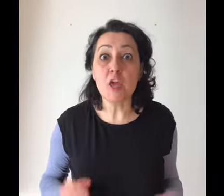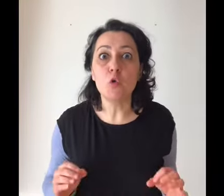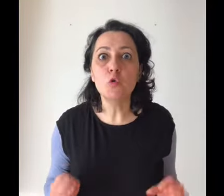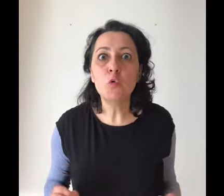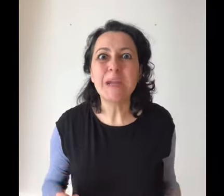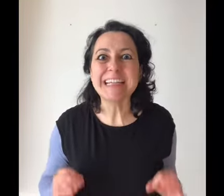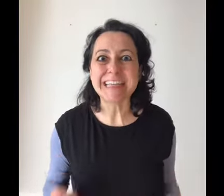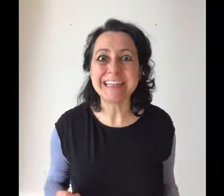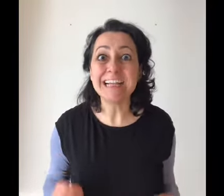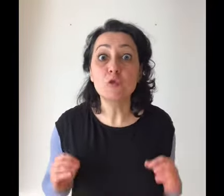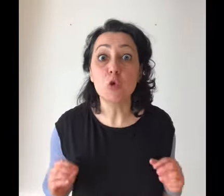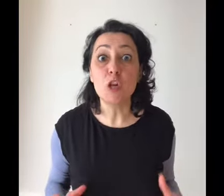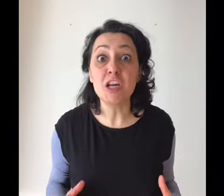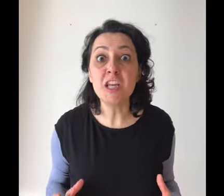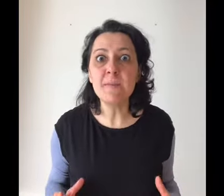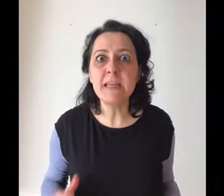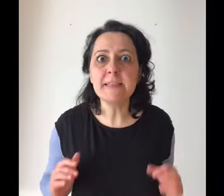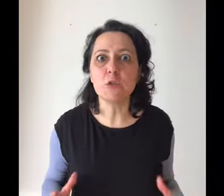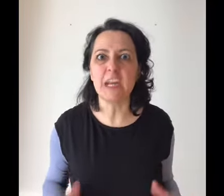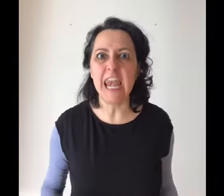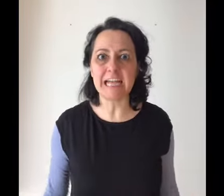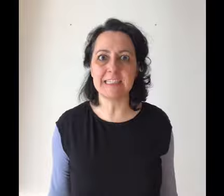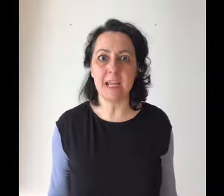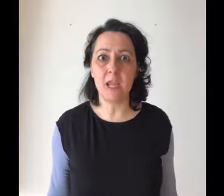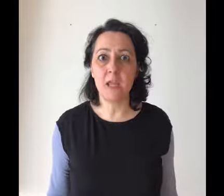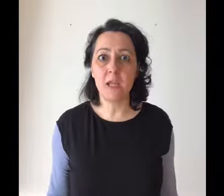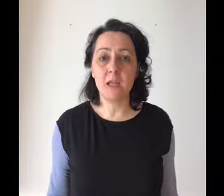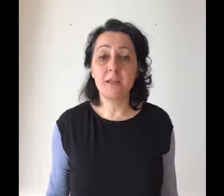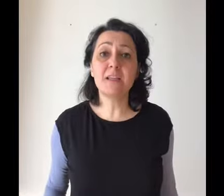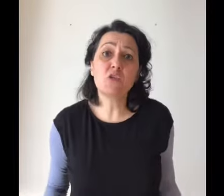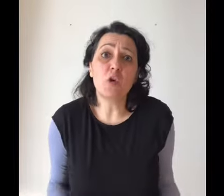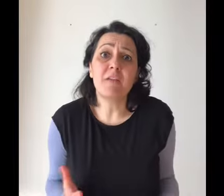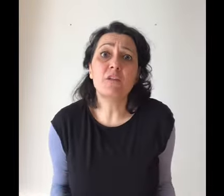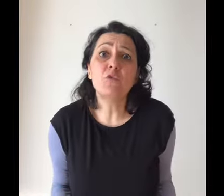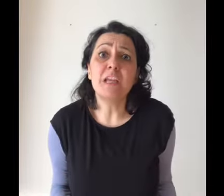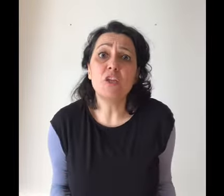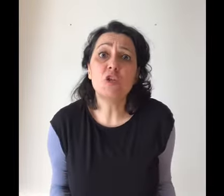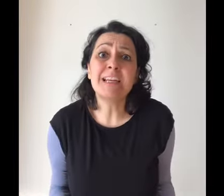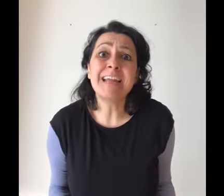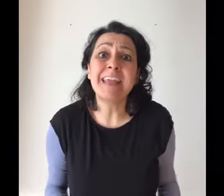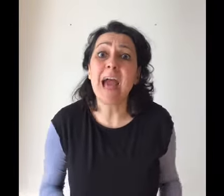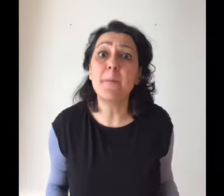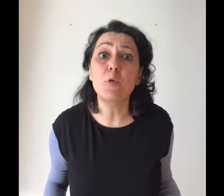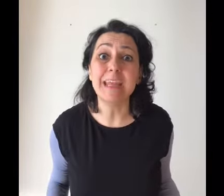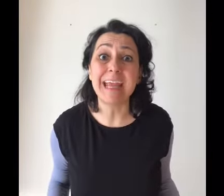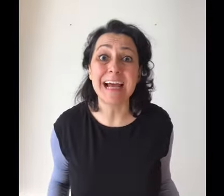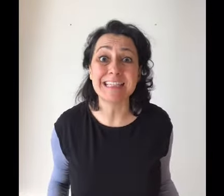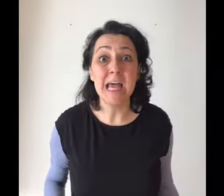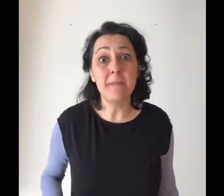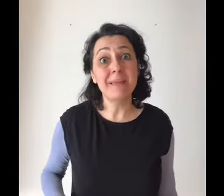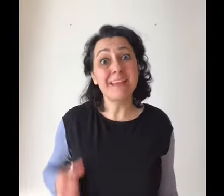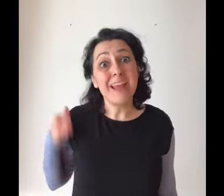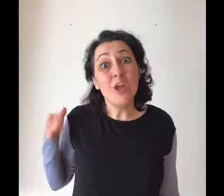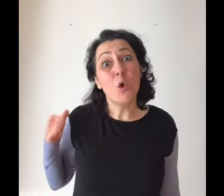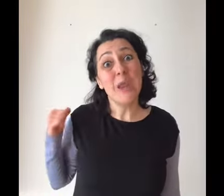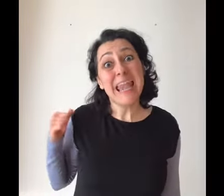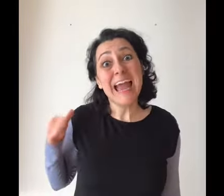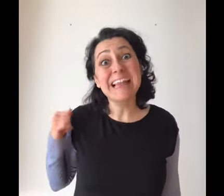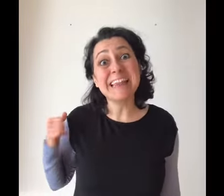con due altrettanto orribili sorellastre. Trascorreva tutte le giornate a pulire casa, mentre quelle altre